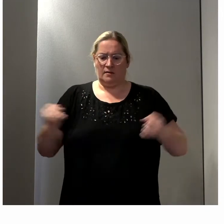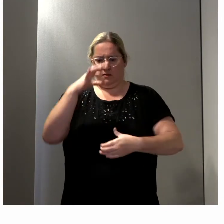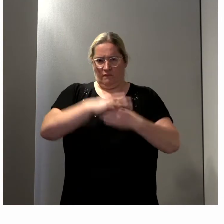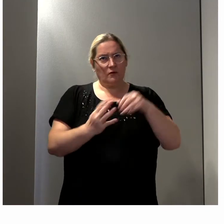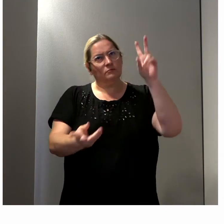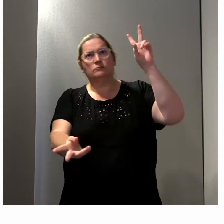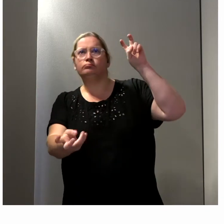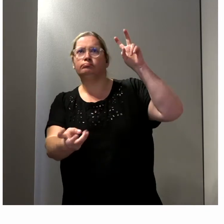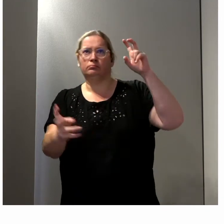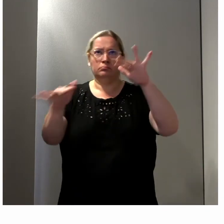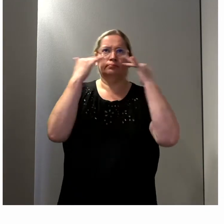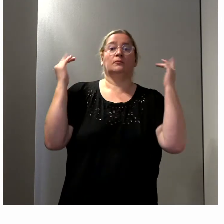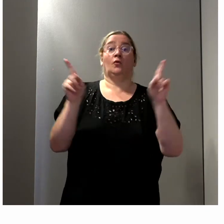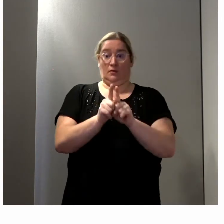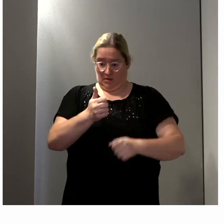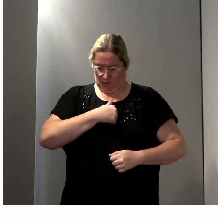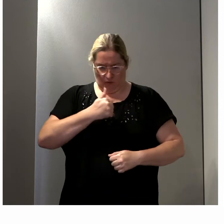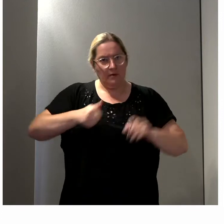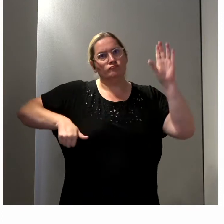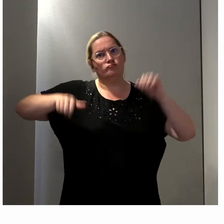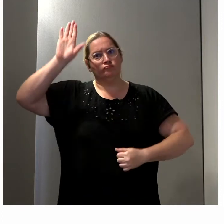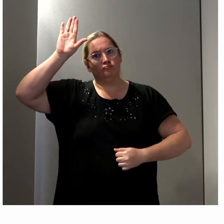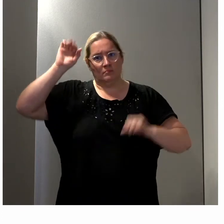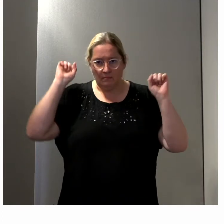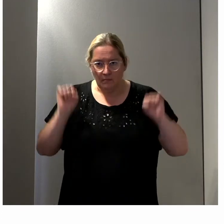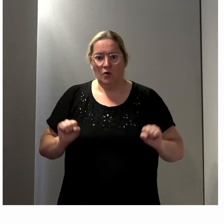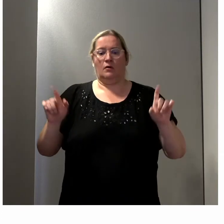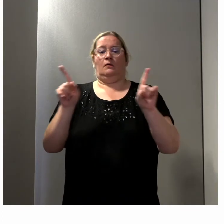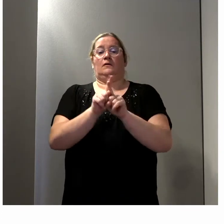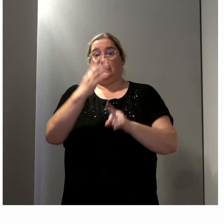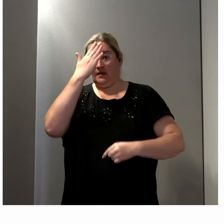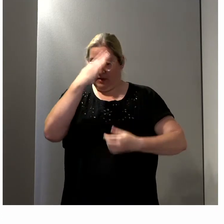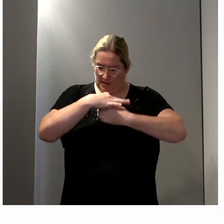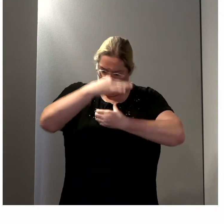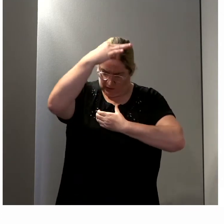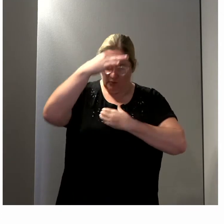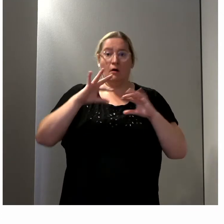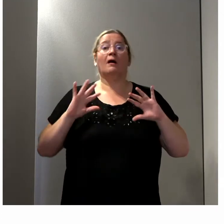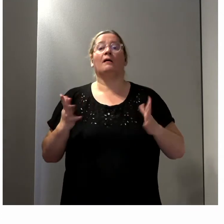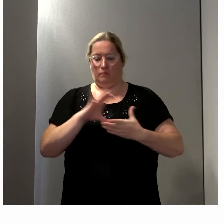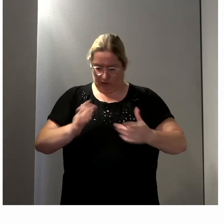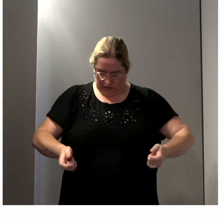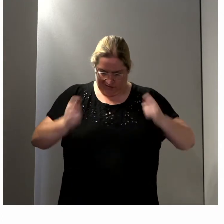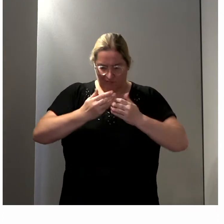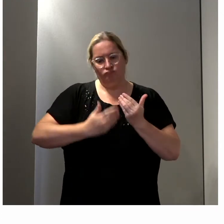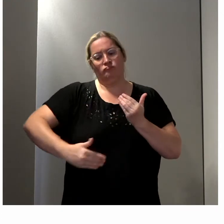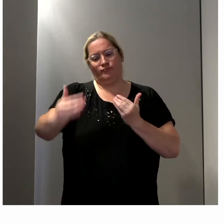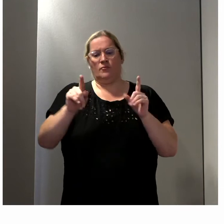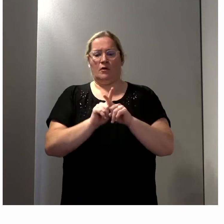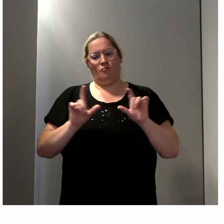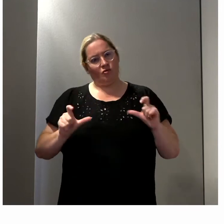être candidat et pouvoir effectuer justement un mandat dans un principe qui est l'égalité des chances, tout simplement,